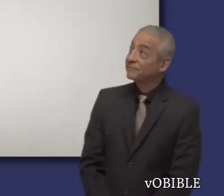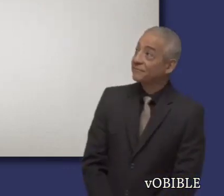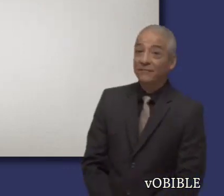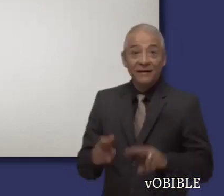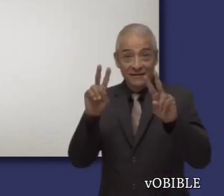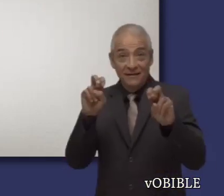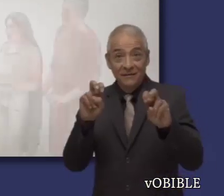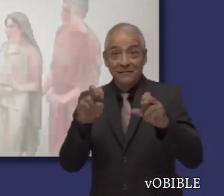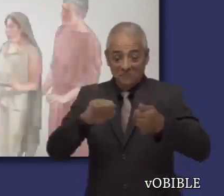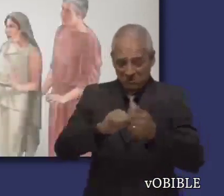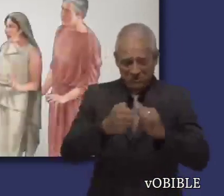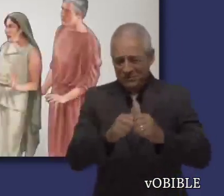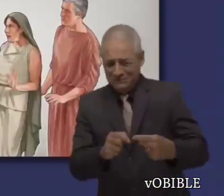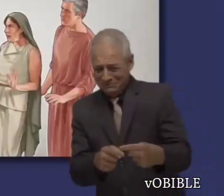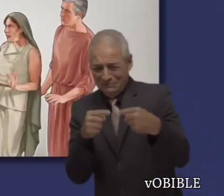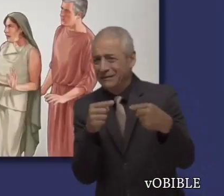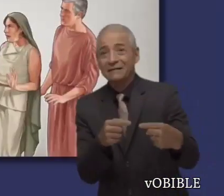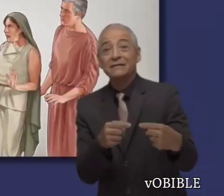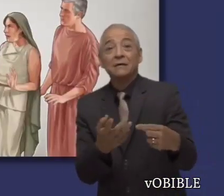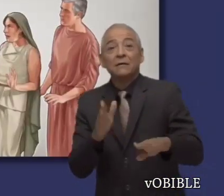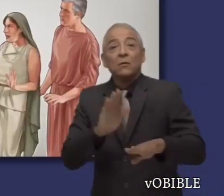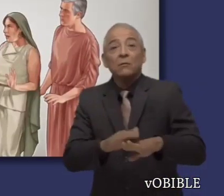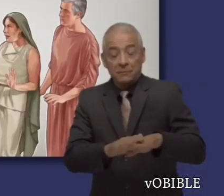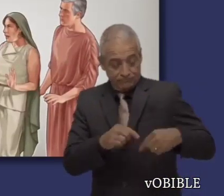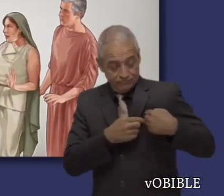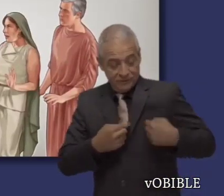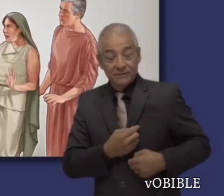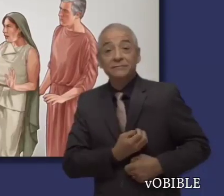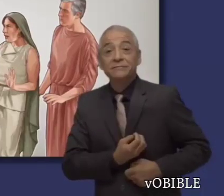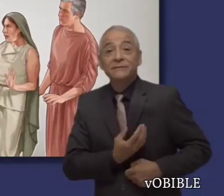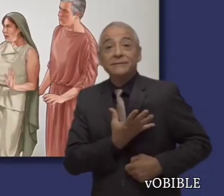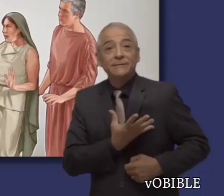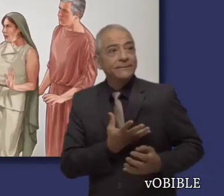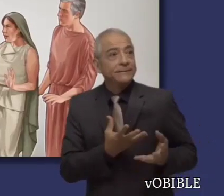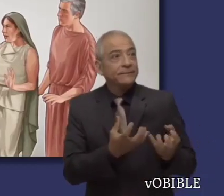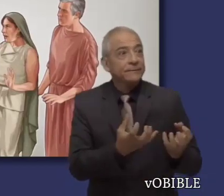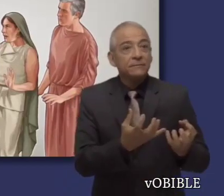El capítulo 4 explica que la mala conducta nace de los deseos de la carne.